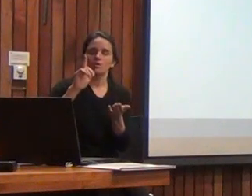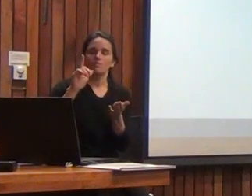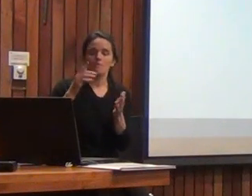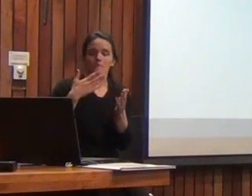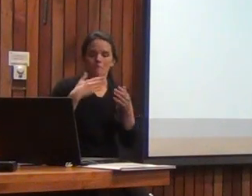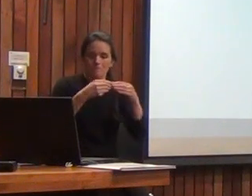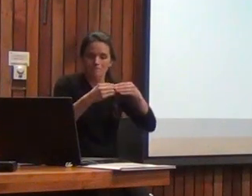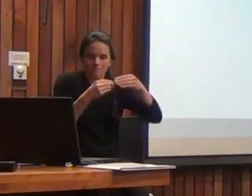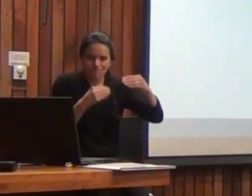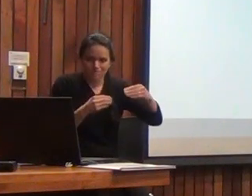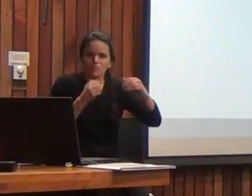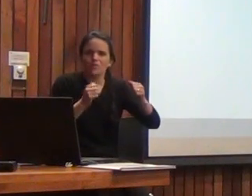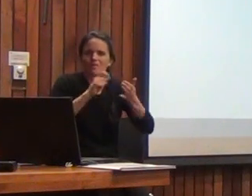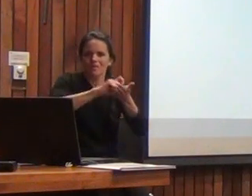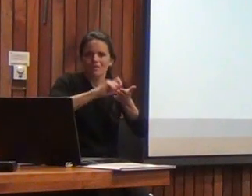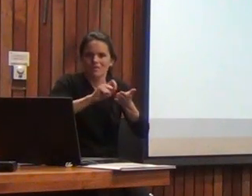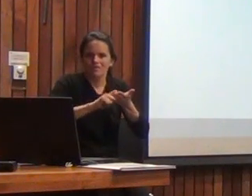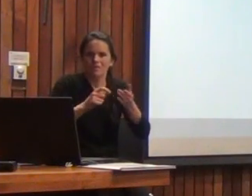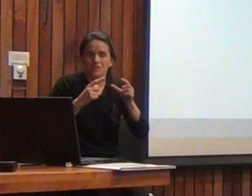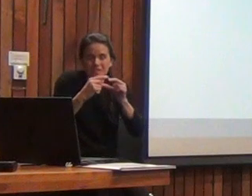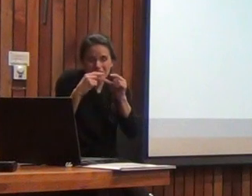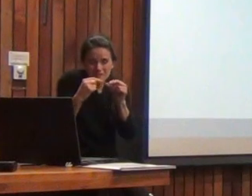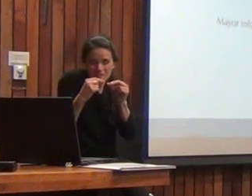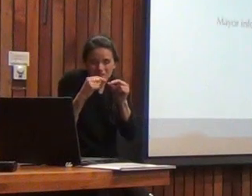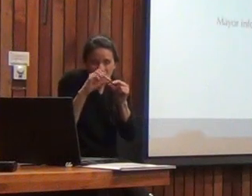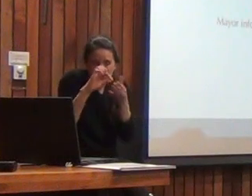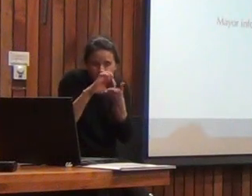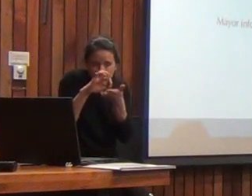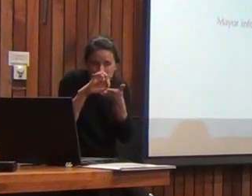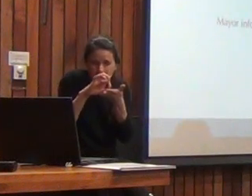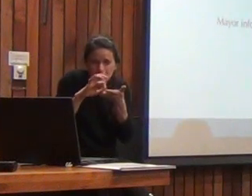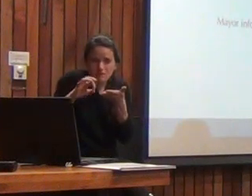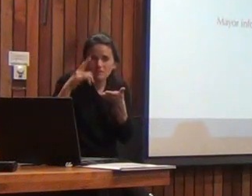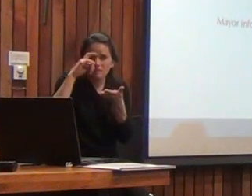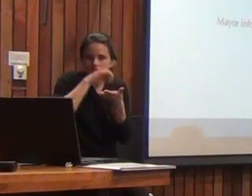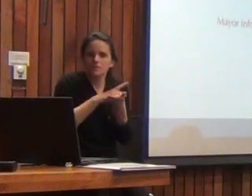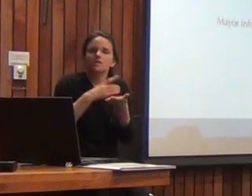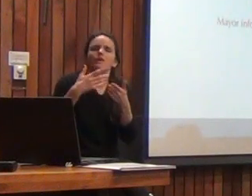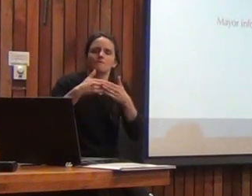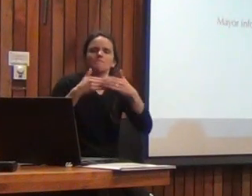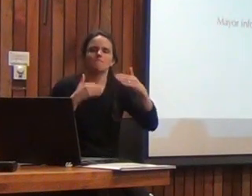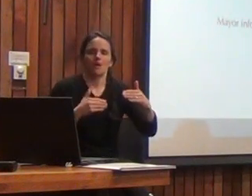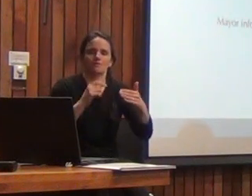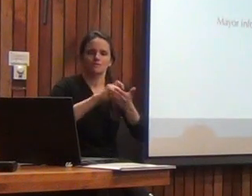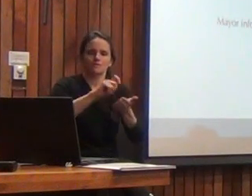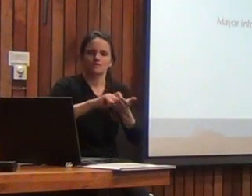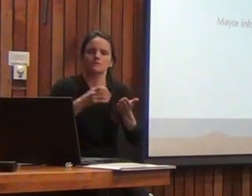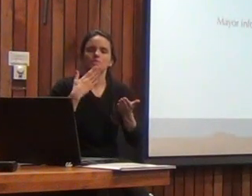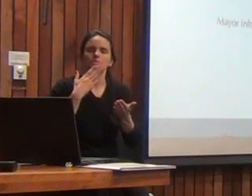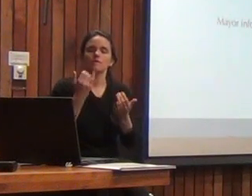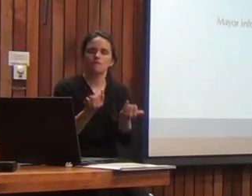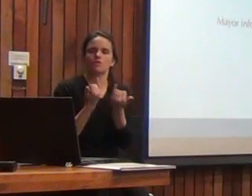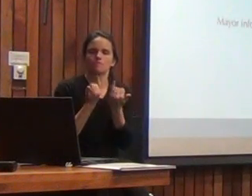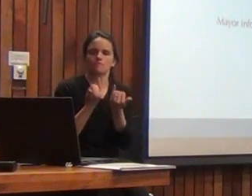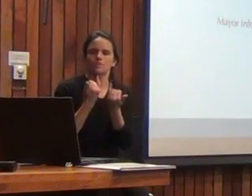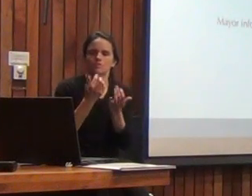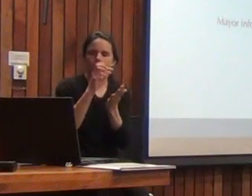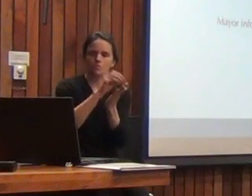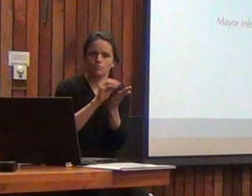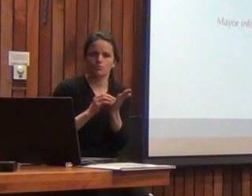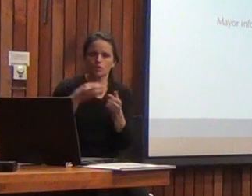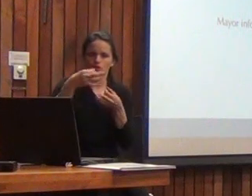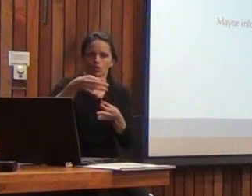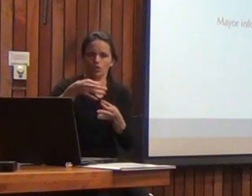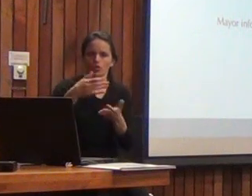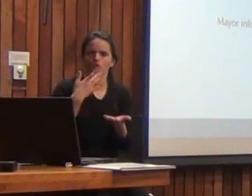respuestas en el BISC3 si uno se queda un poquito corto con eso hay una mayor información del protocolo para la administración